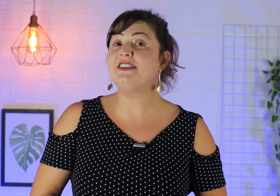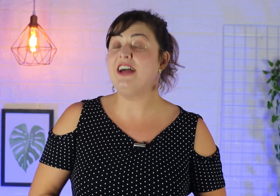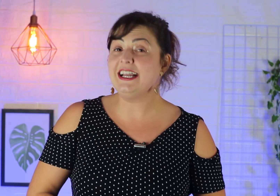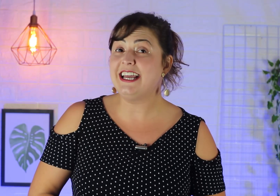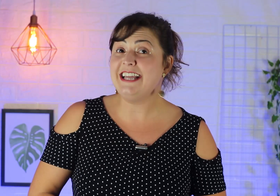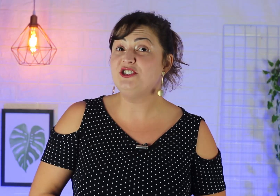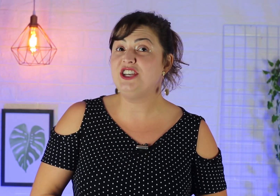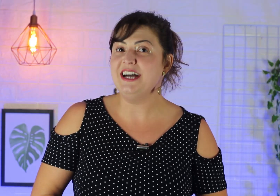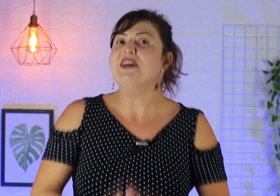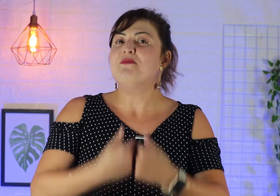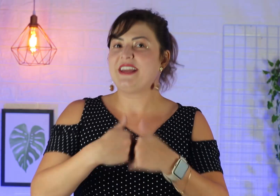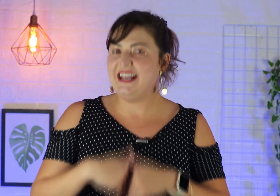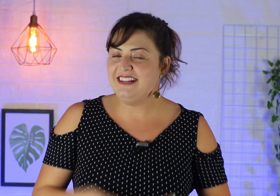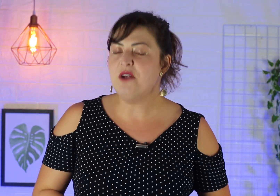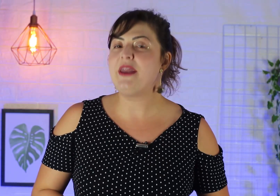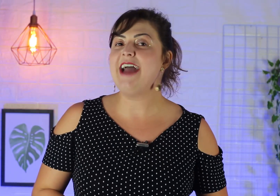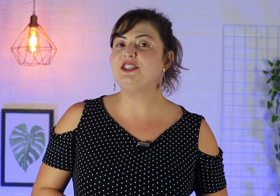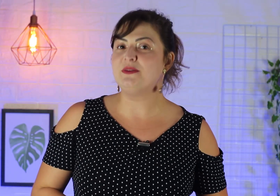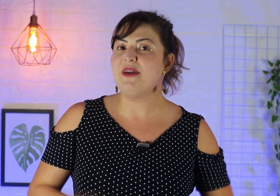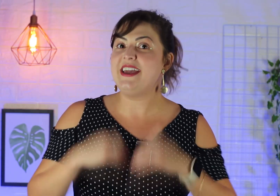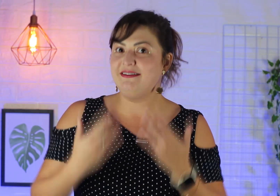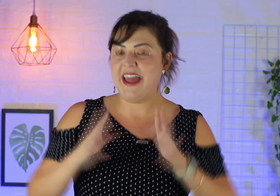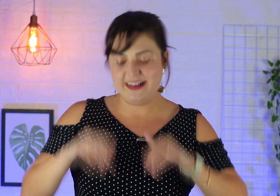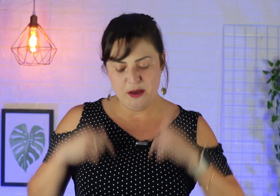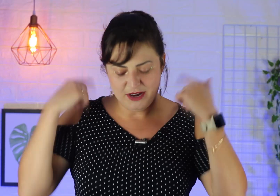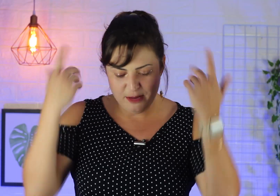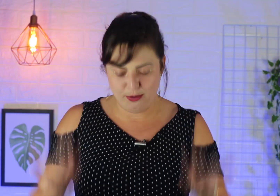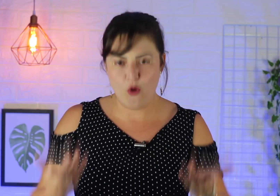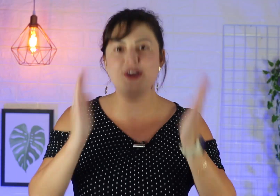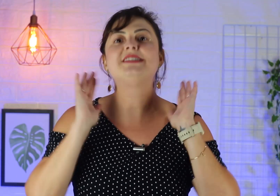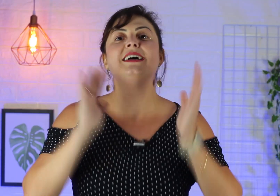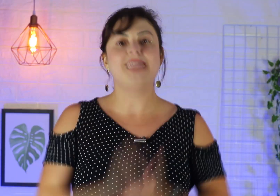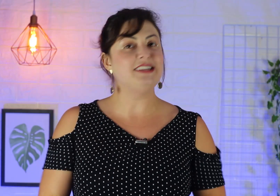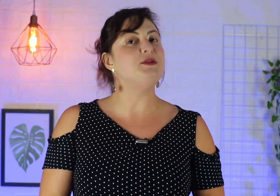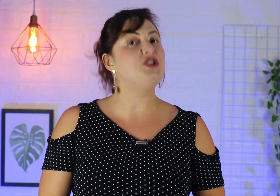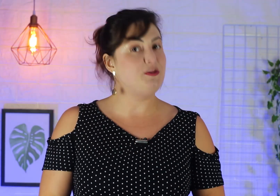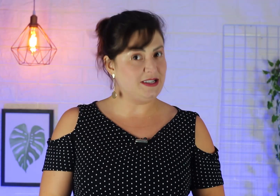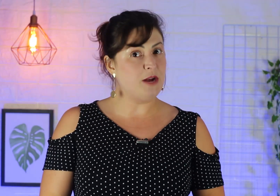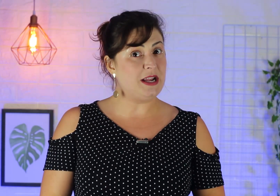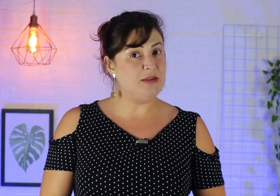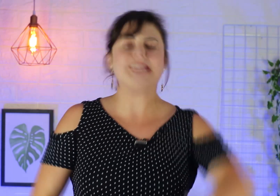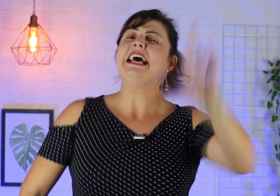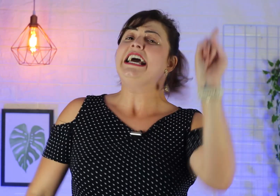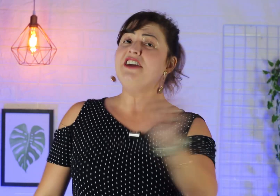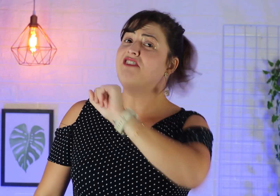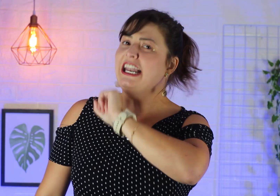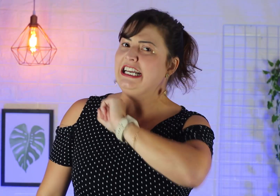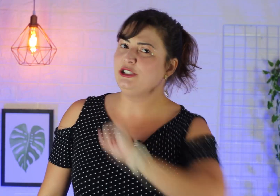ser falada naquele dia, para que ele interprete também, entenda, para depois transmitir e passar para Libras. E falando